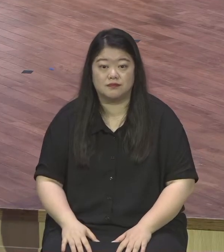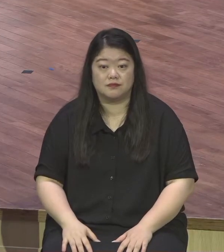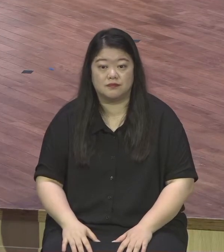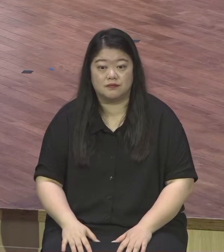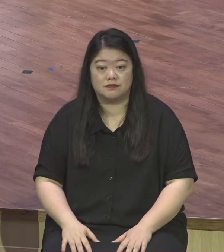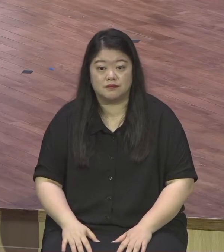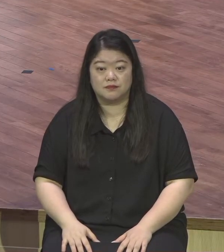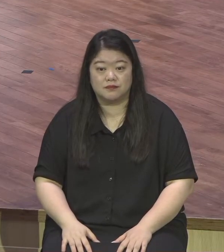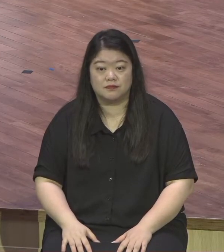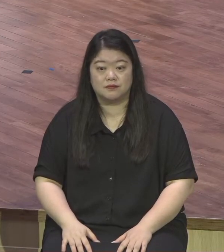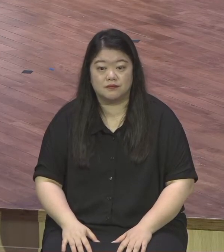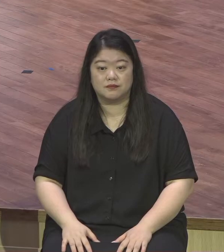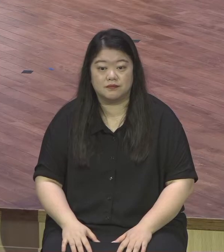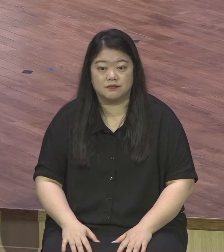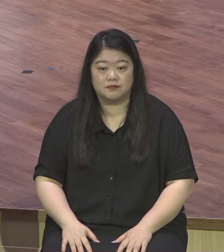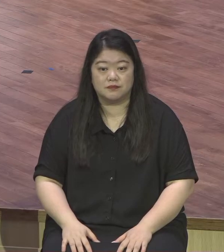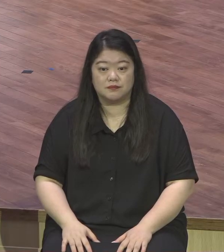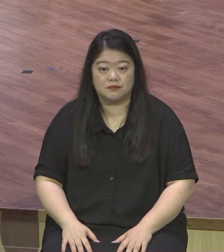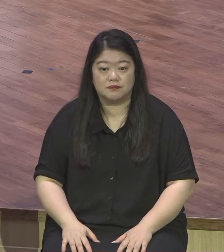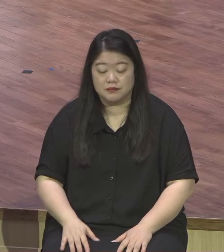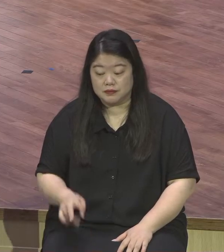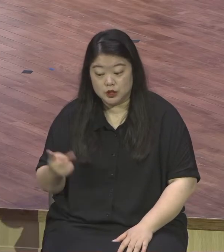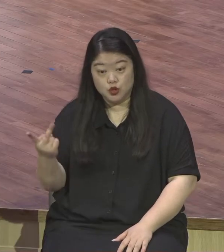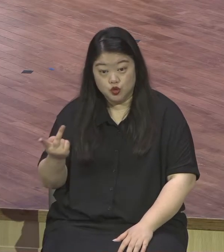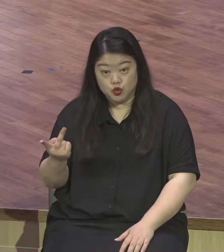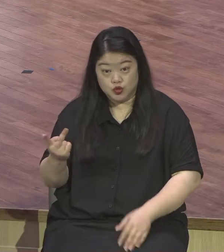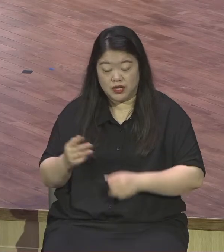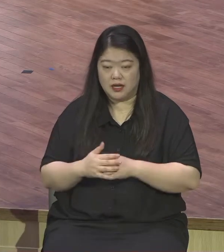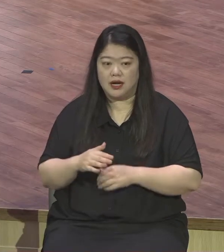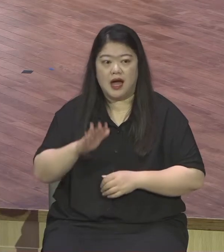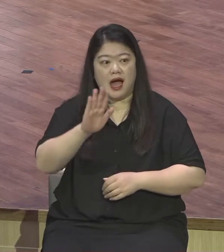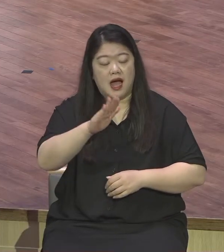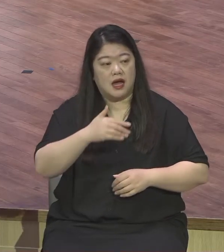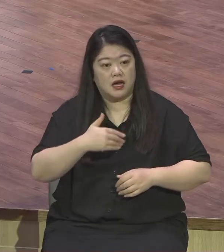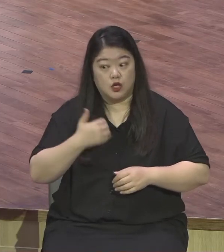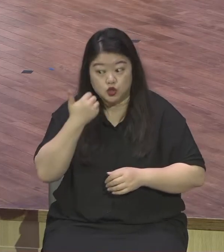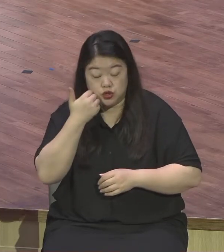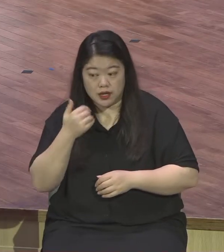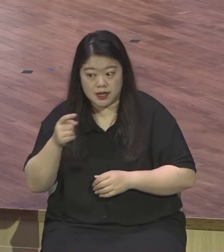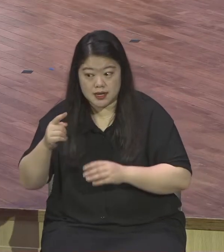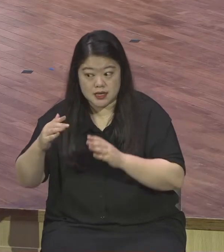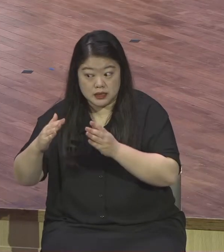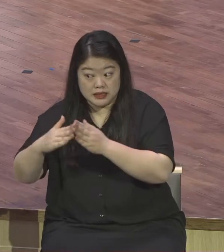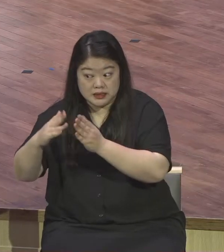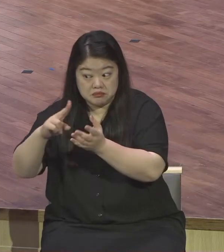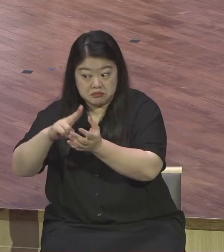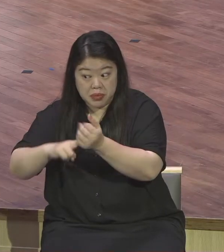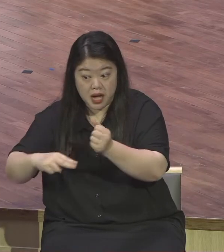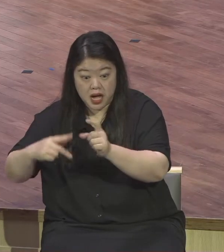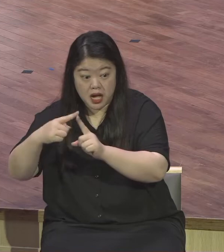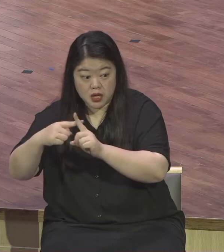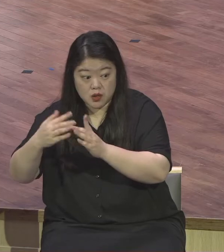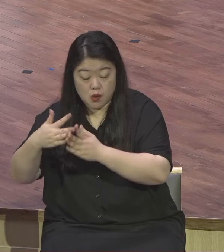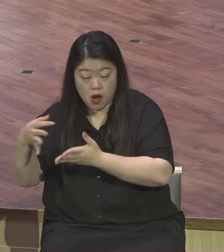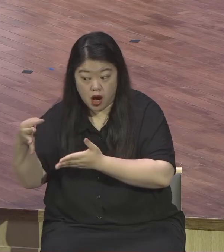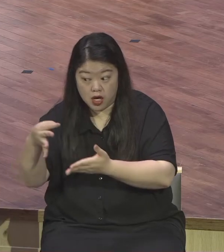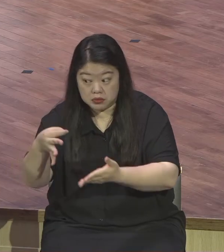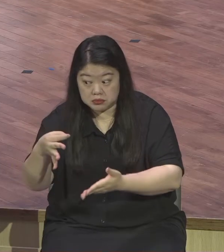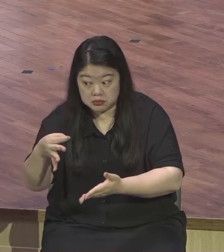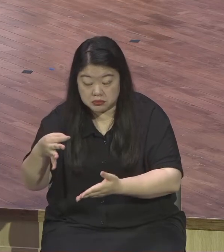분위기가 그랬어요 막 집 팔아 바치고 땅판 다 바치니까 그래 나도 바친다 해놓고 집에 가서 싹 입